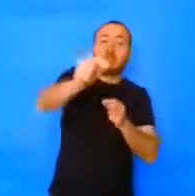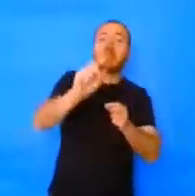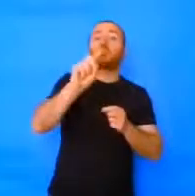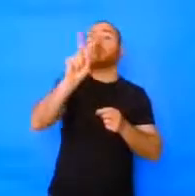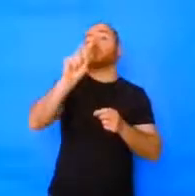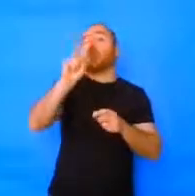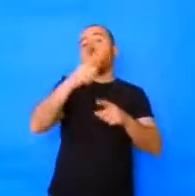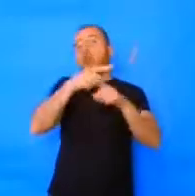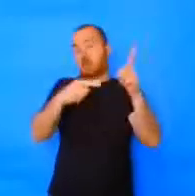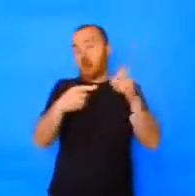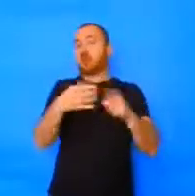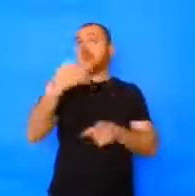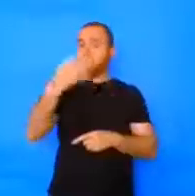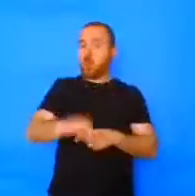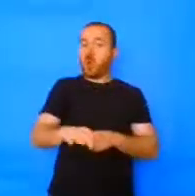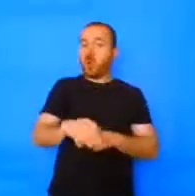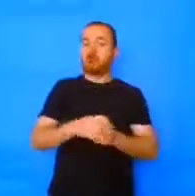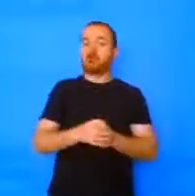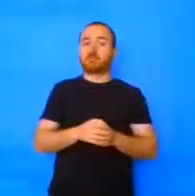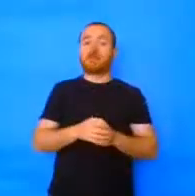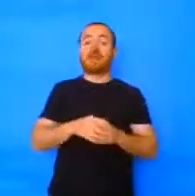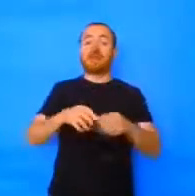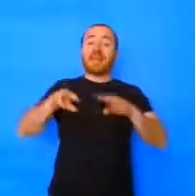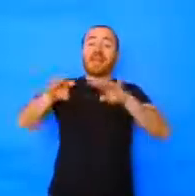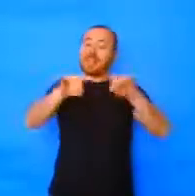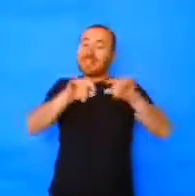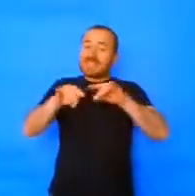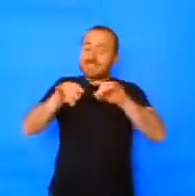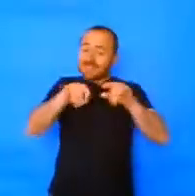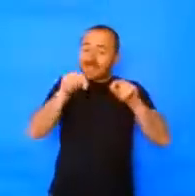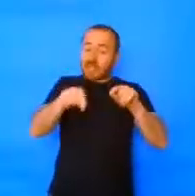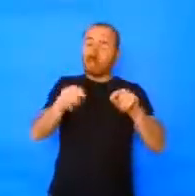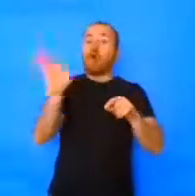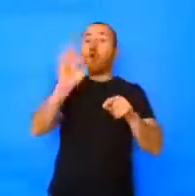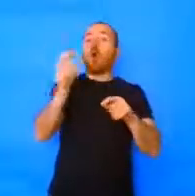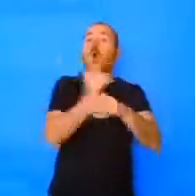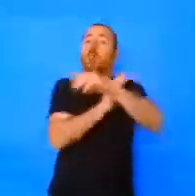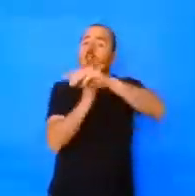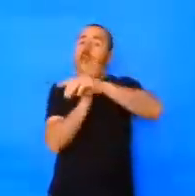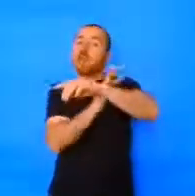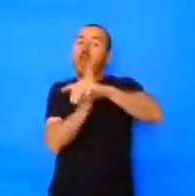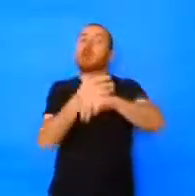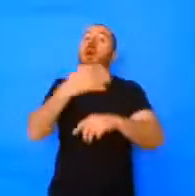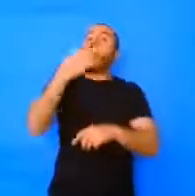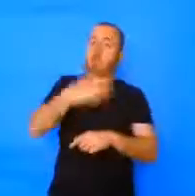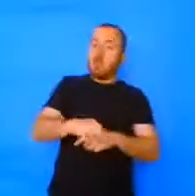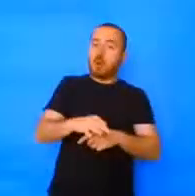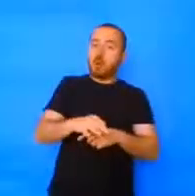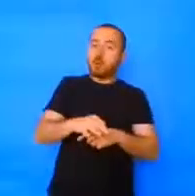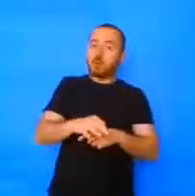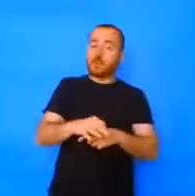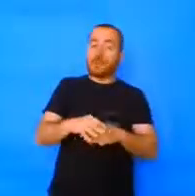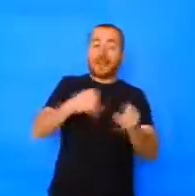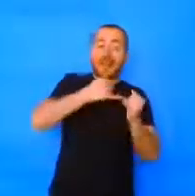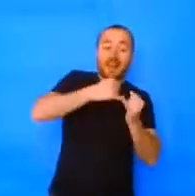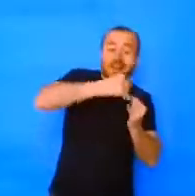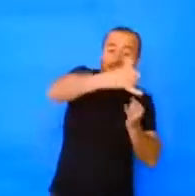Se matan con un hongo alrededor o con una pintura de un color que destaque. Si no es que, por ejemplo,